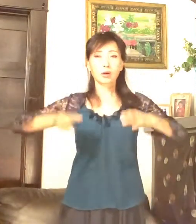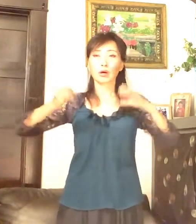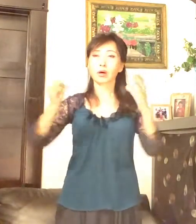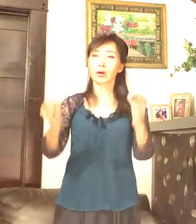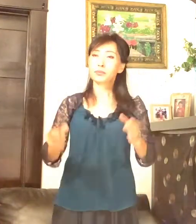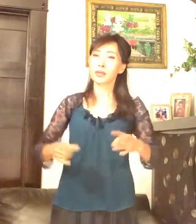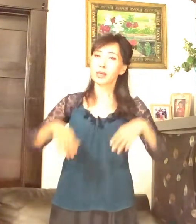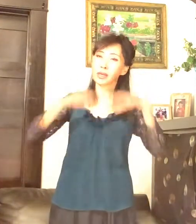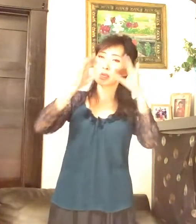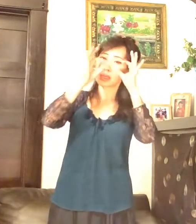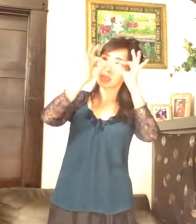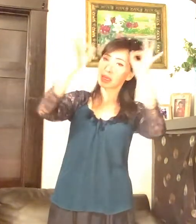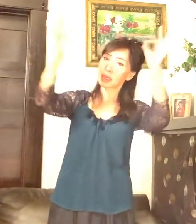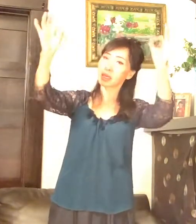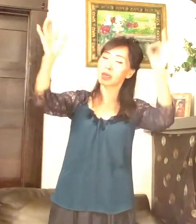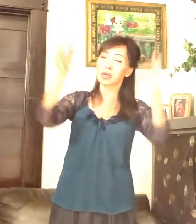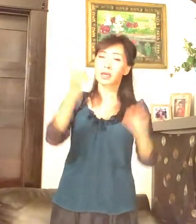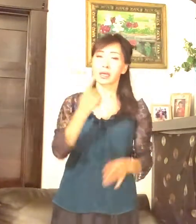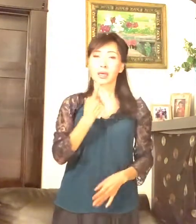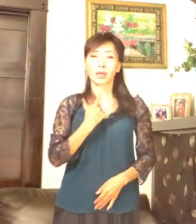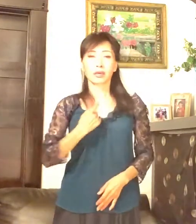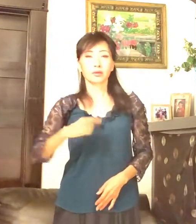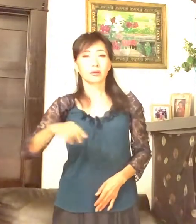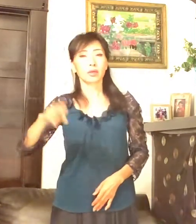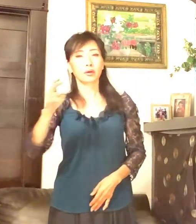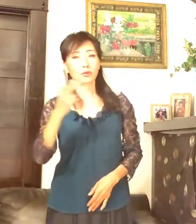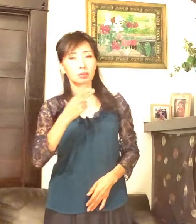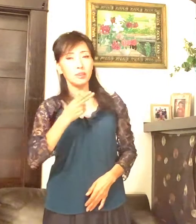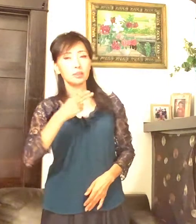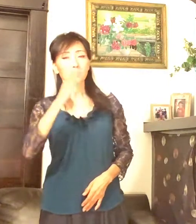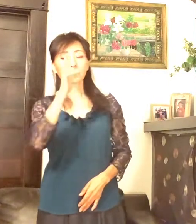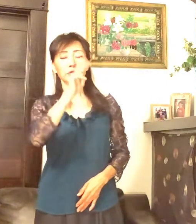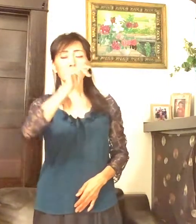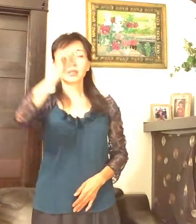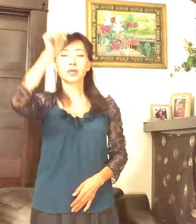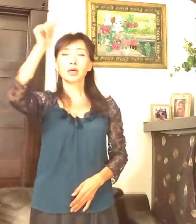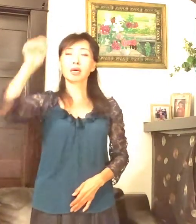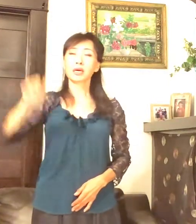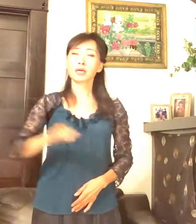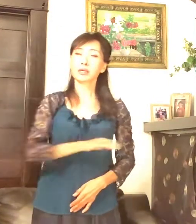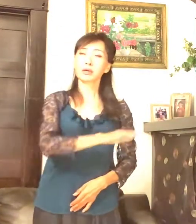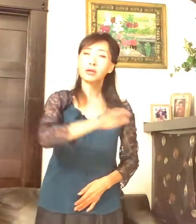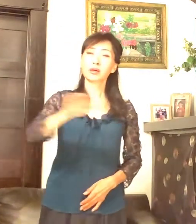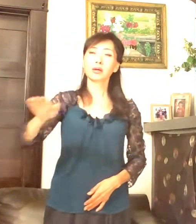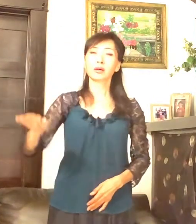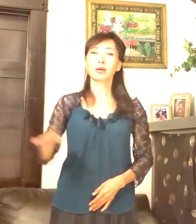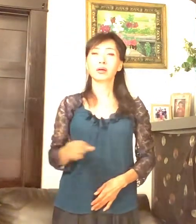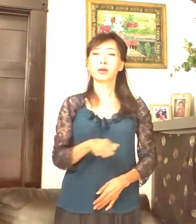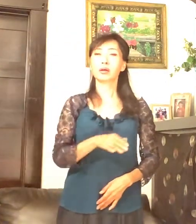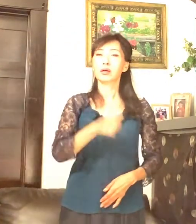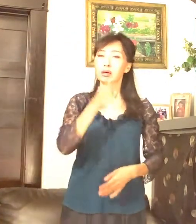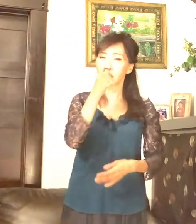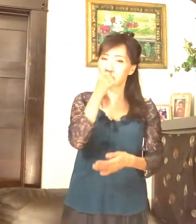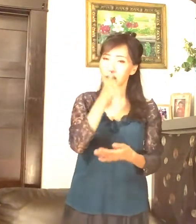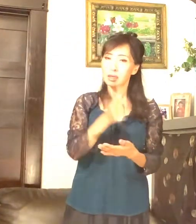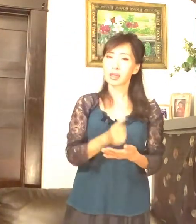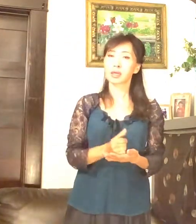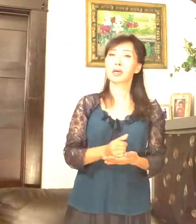사랑 주가 우리 죄 위하여 십자가